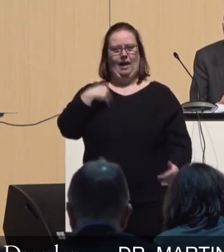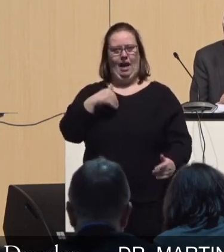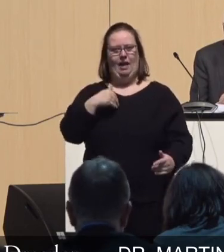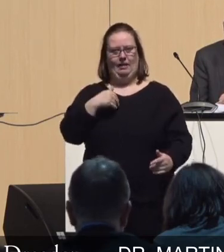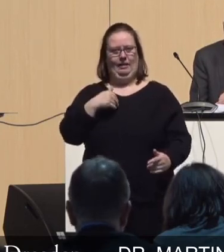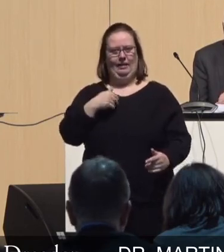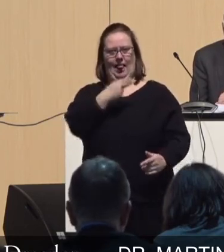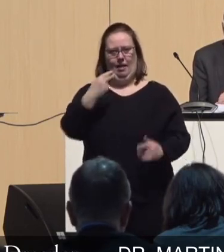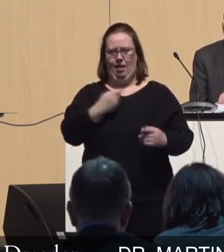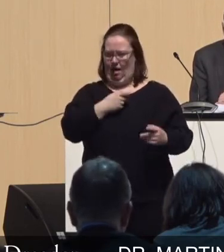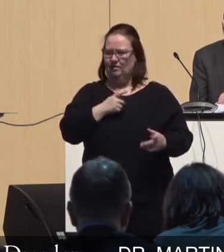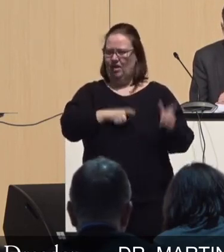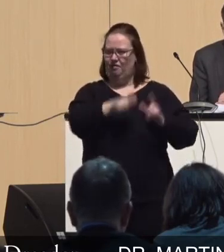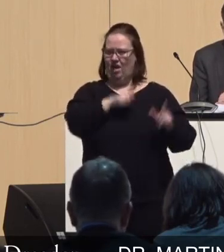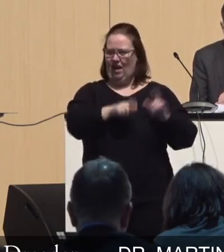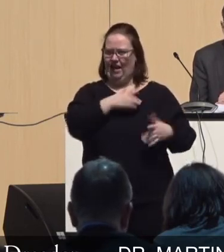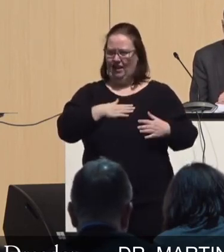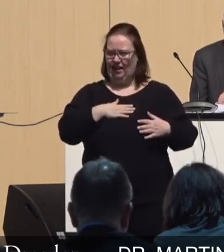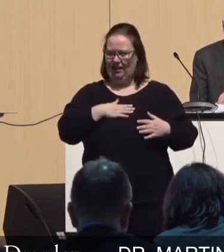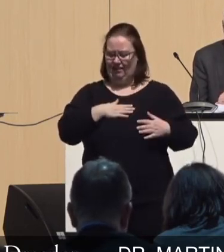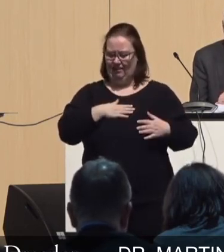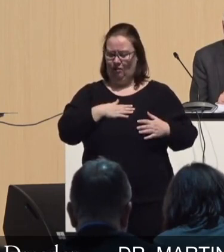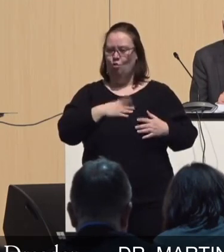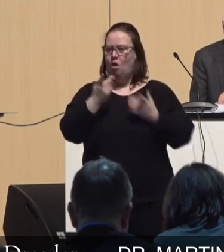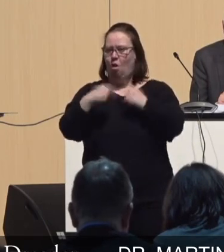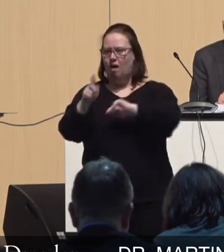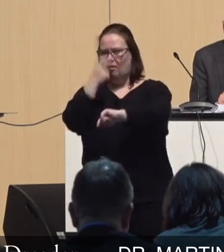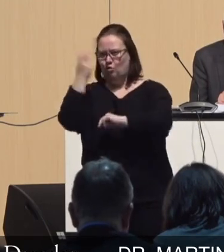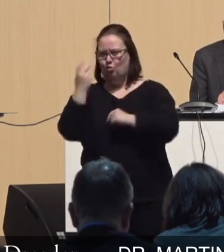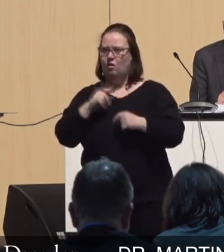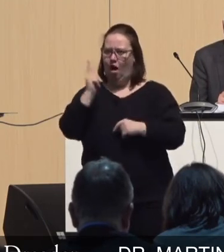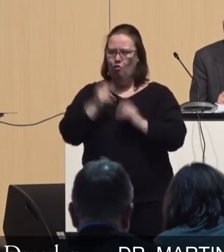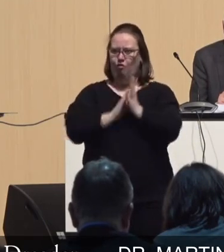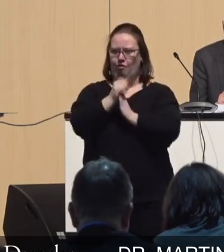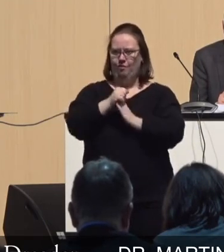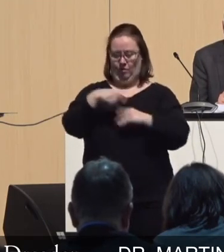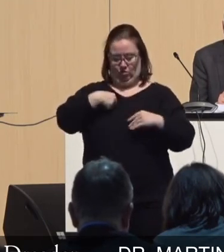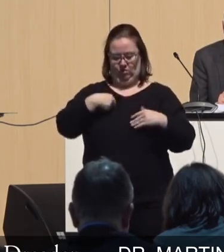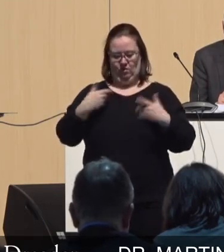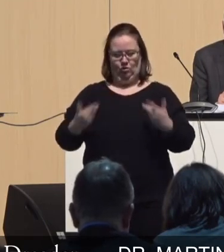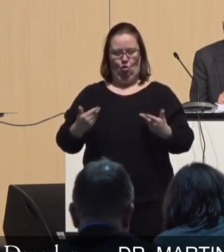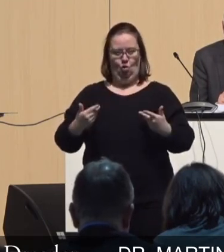verteidigt von der FDP und dass sozusagen andere versuchen werden, aus diesem